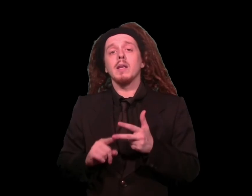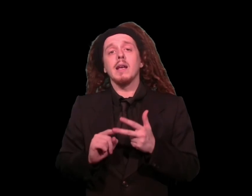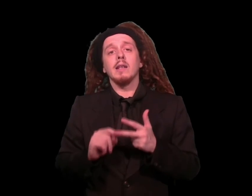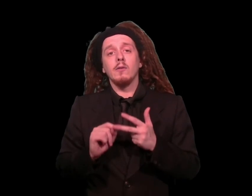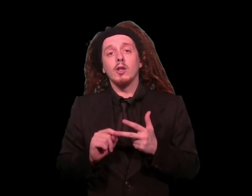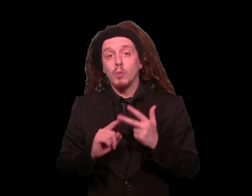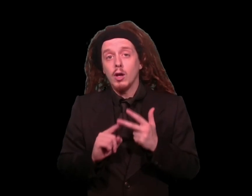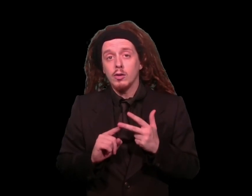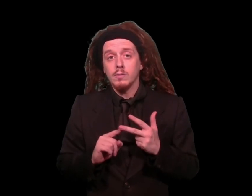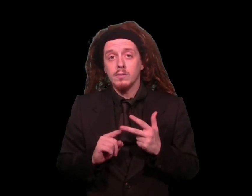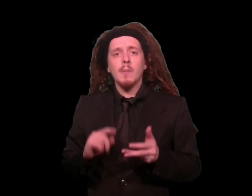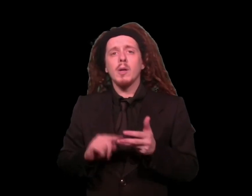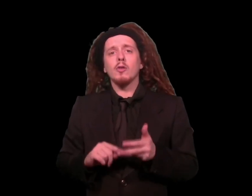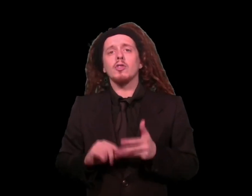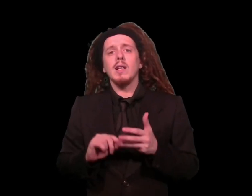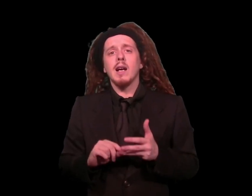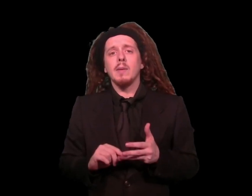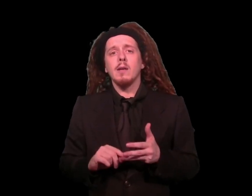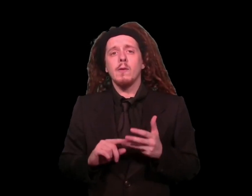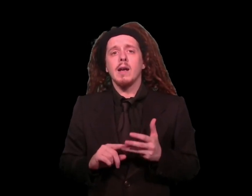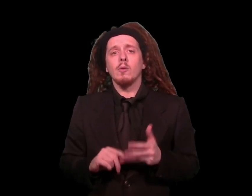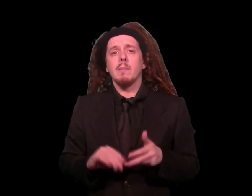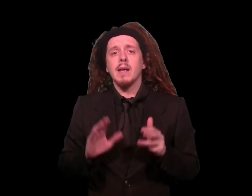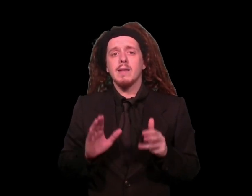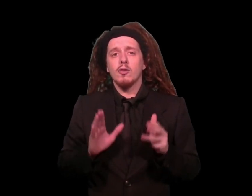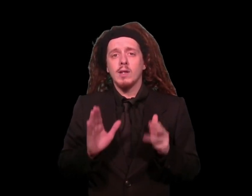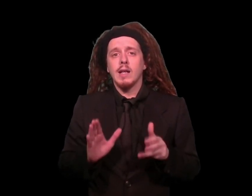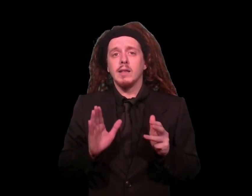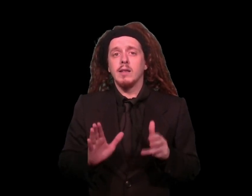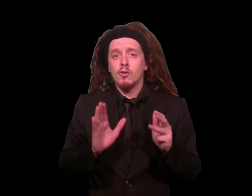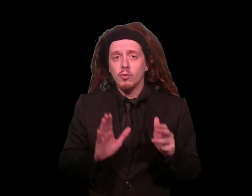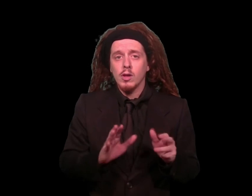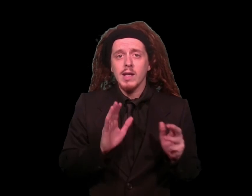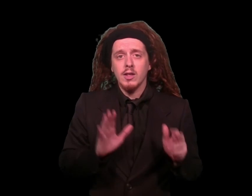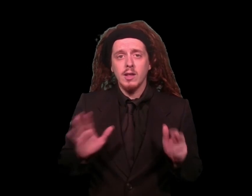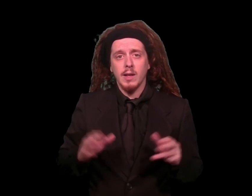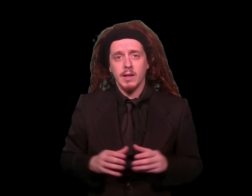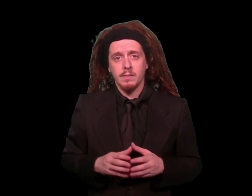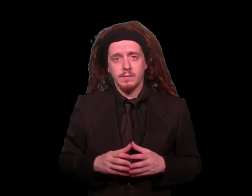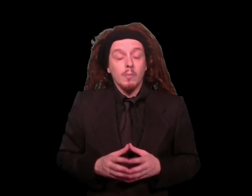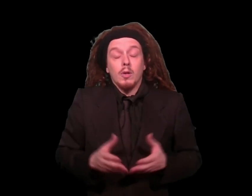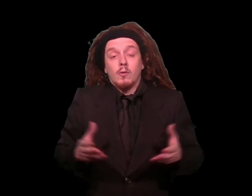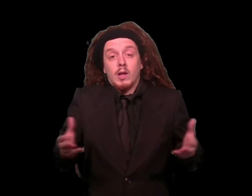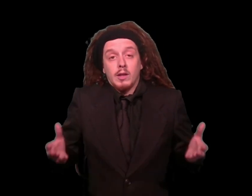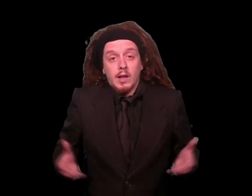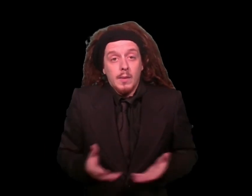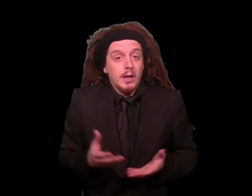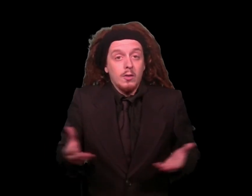bicchiere di vino buono e poi è consigliabile fare una mezza giornata di digiuno a settimana. Se poi lo volete chiamare gli